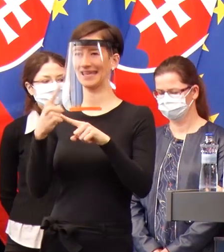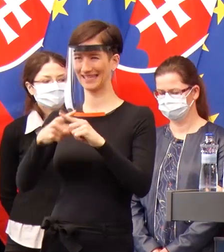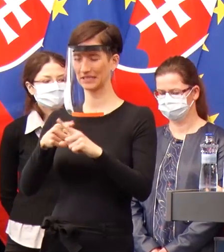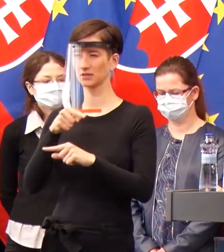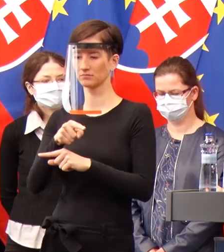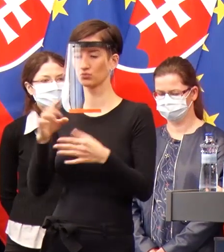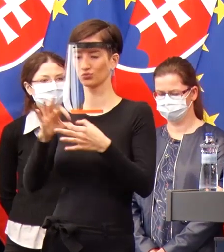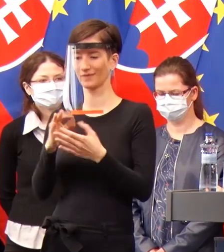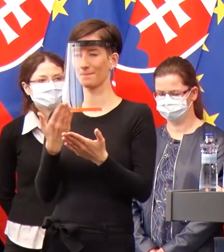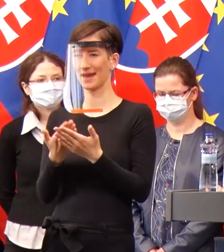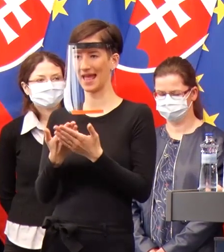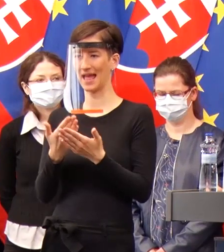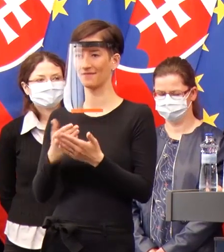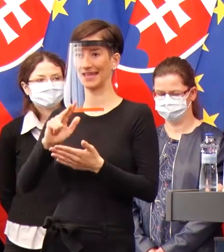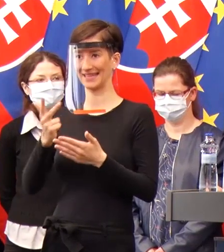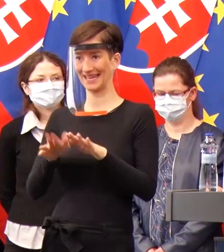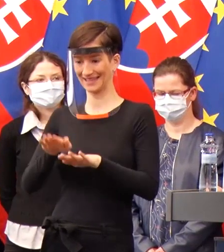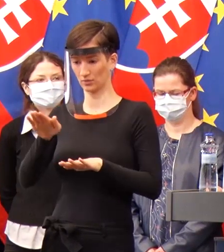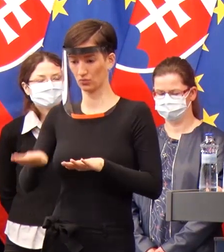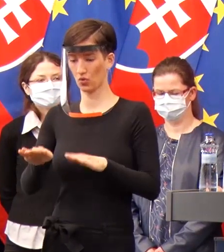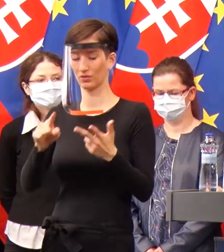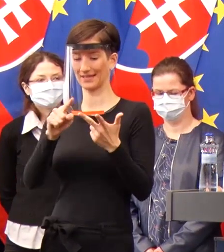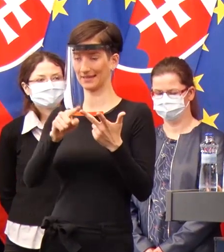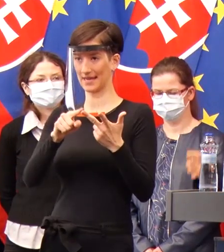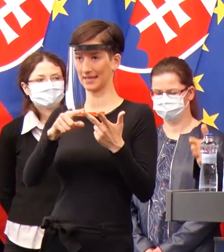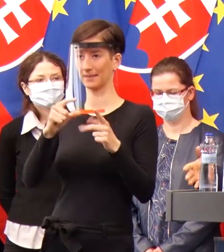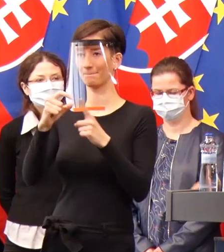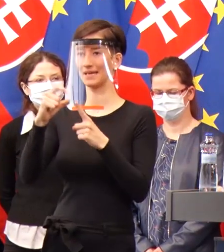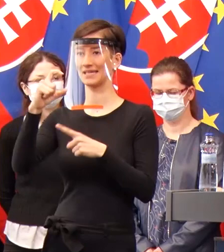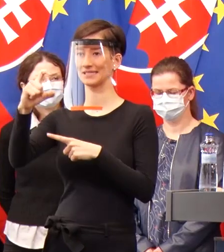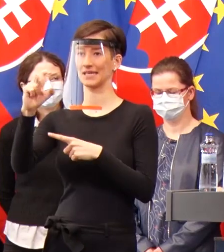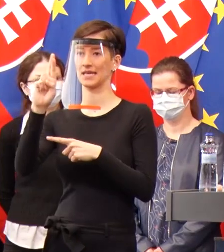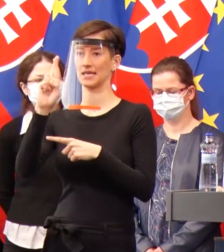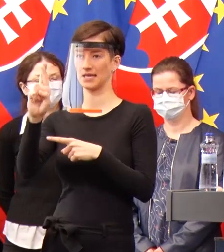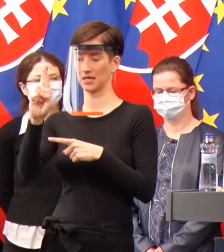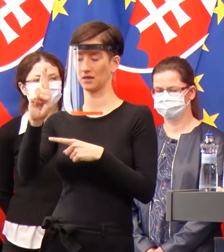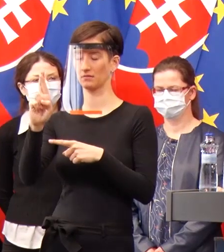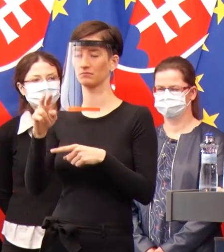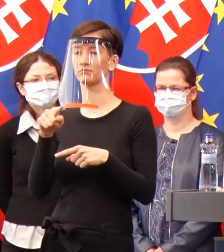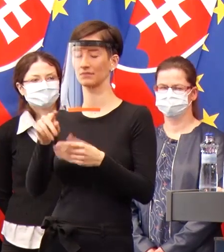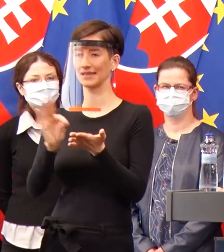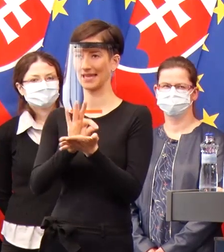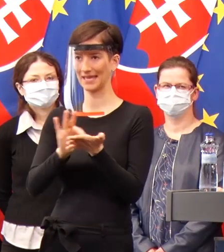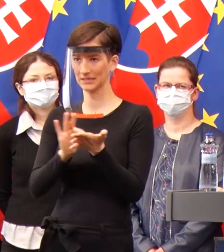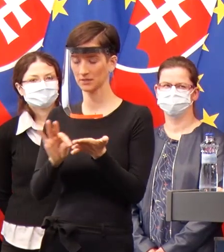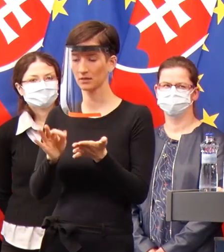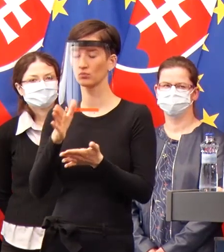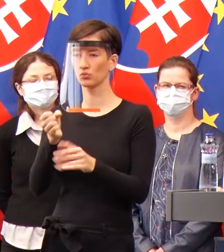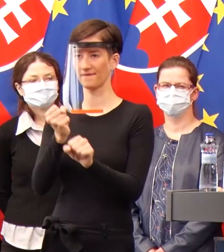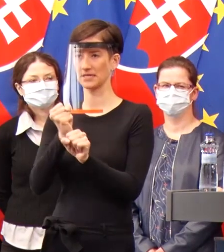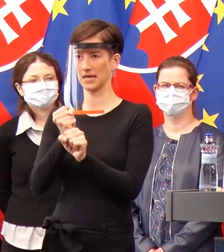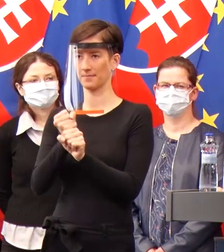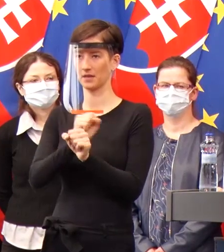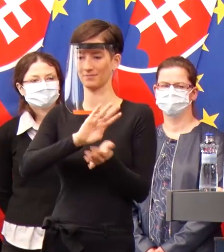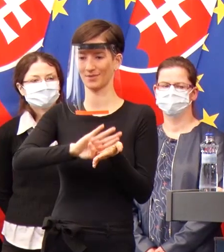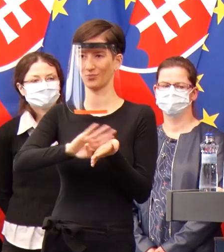Mistrik spomenul, budeme vyrábať pre Slovensko, čiže je to prvýkrát, kedy naozaj môžeme aj my Slovensku